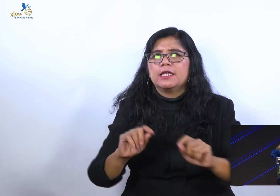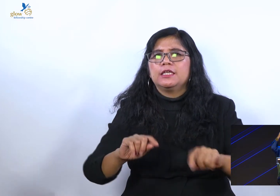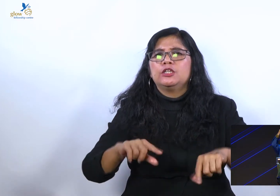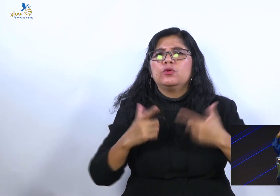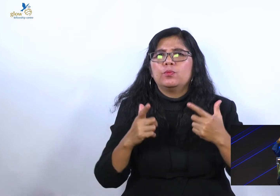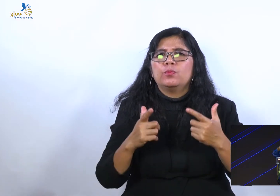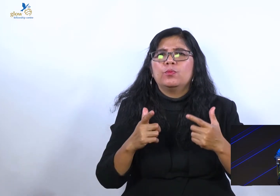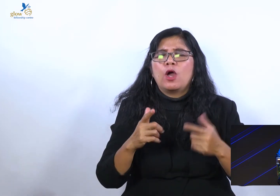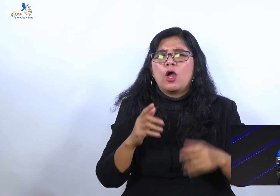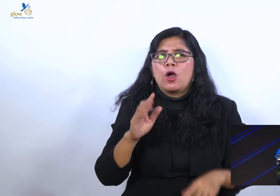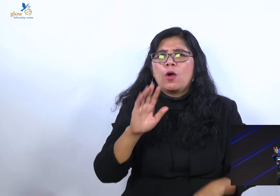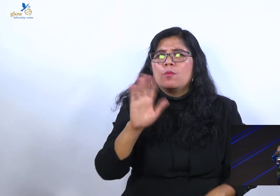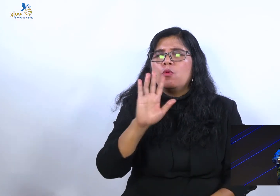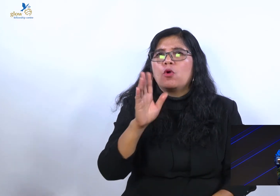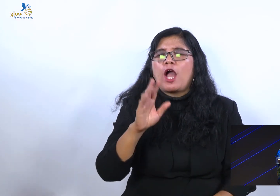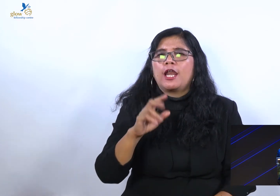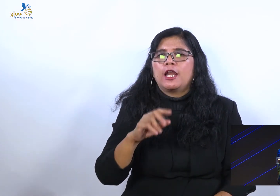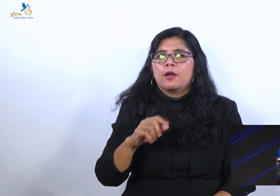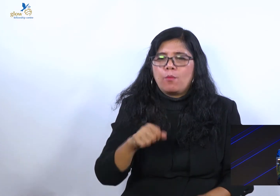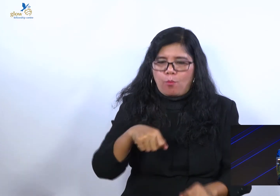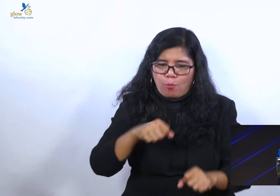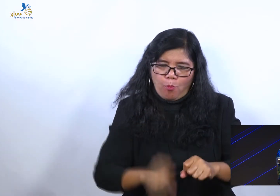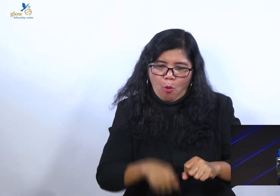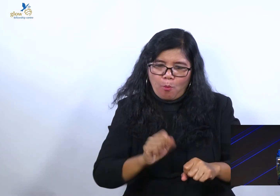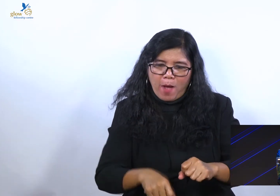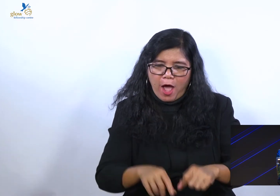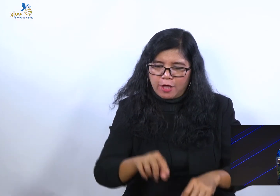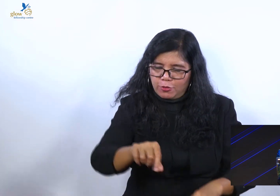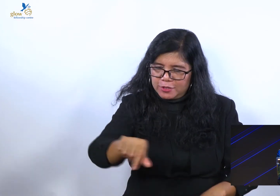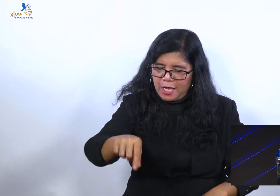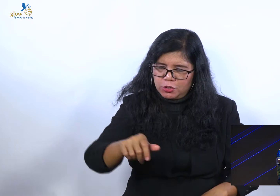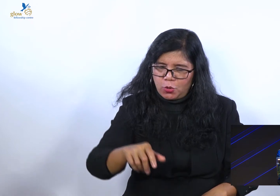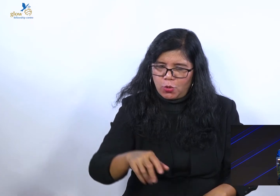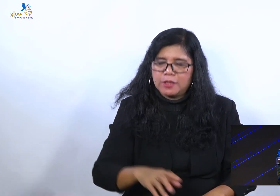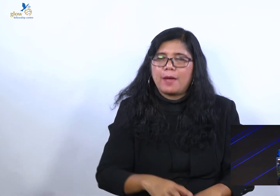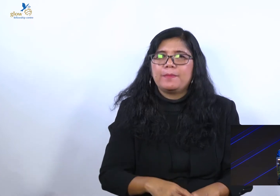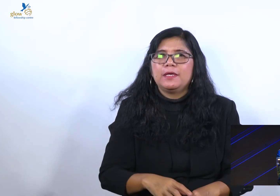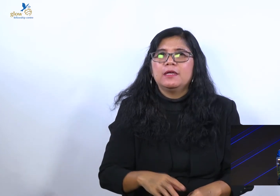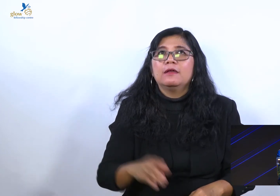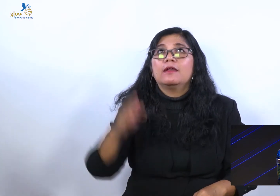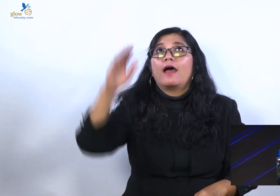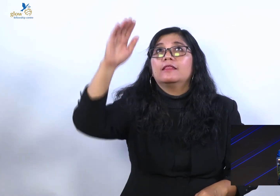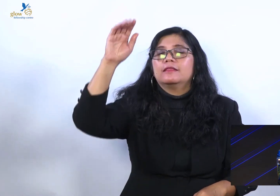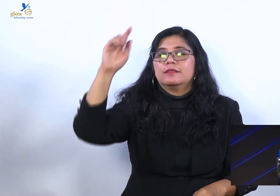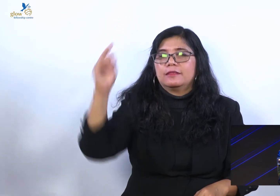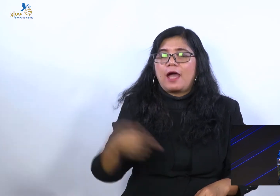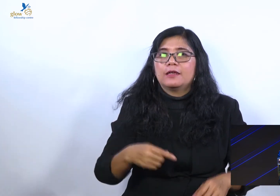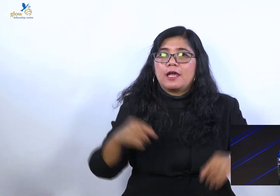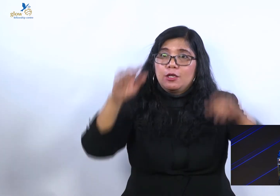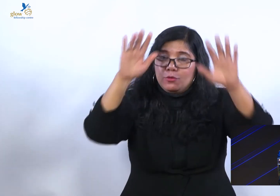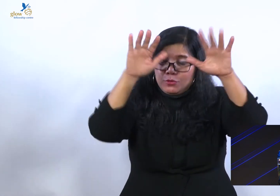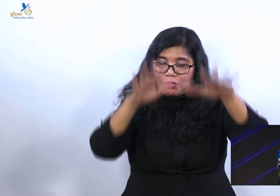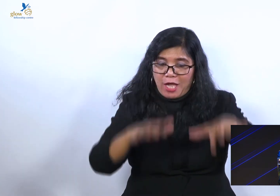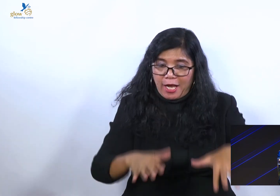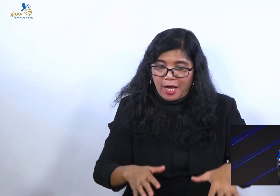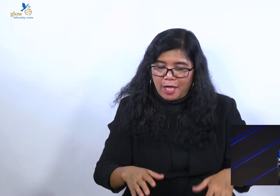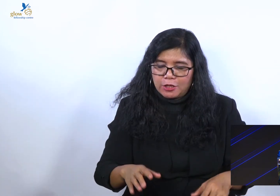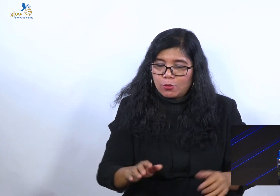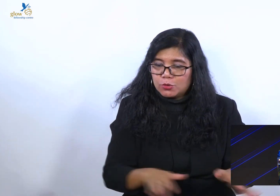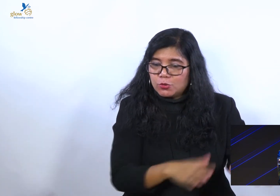dia harus datang dari air hujan atau sungai yang mengalir. air hidup disebutnya.